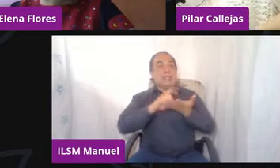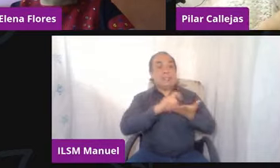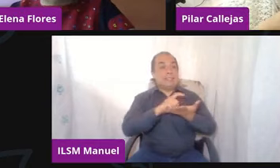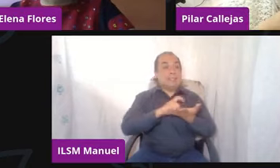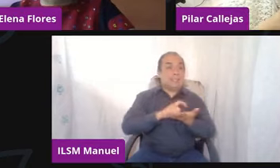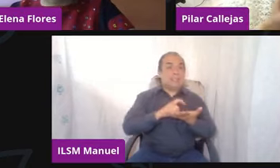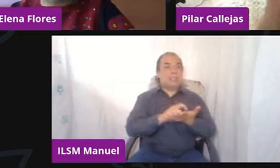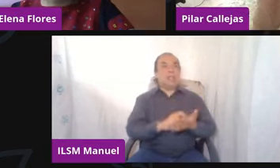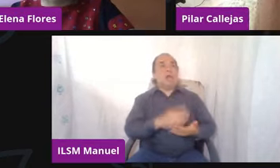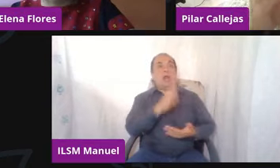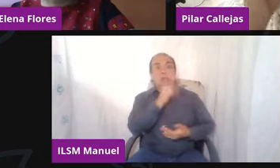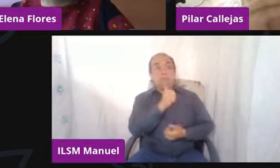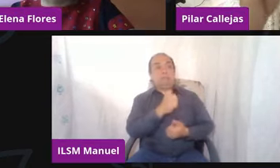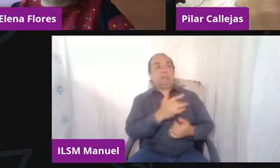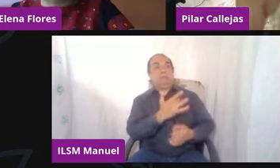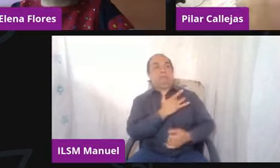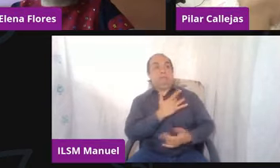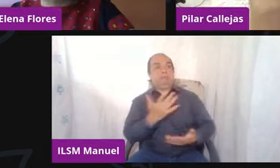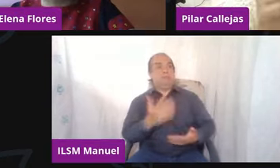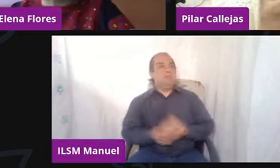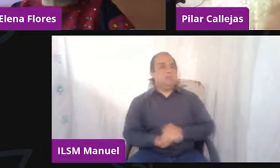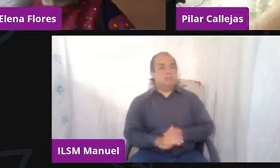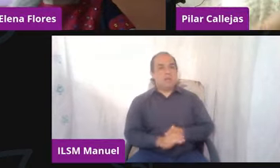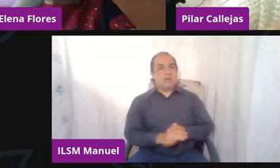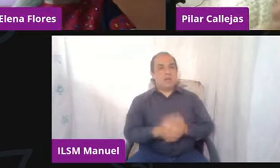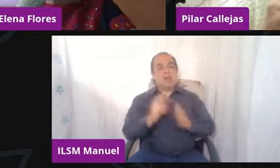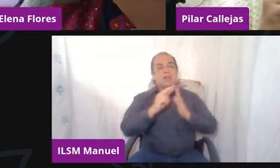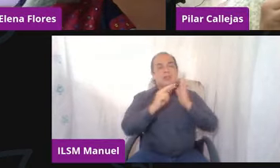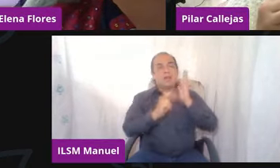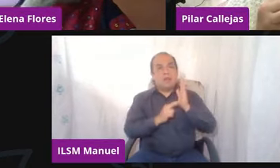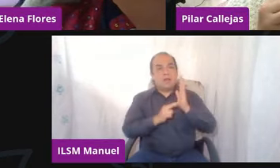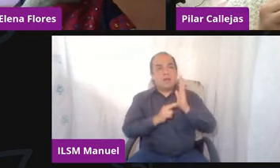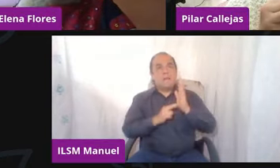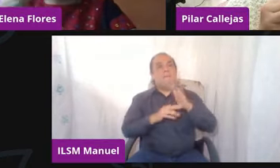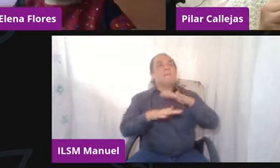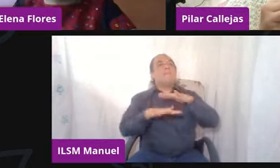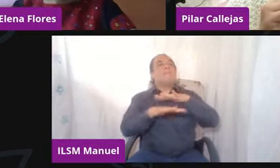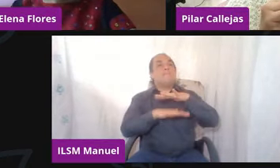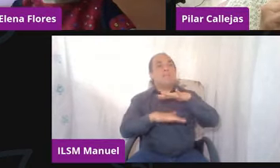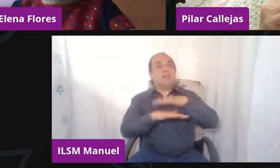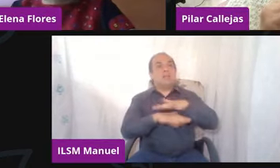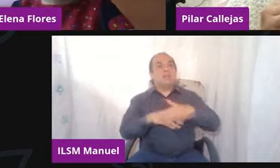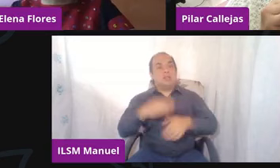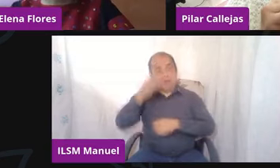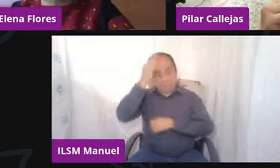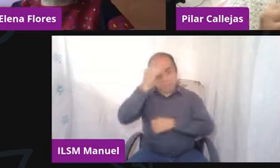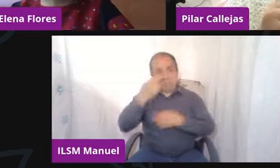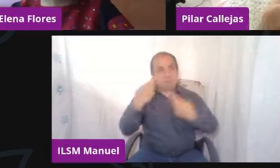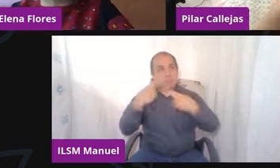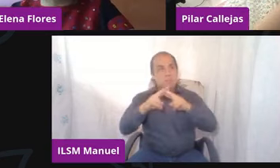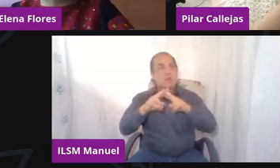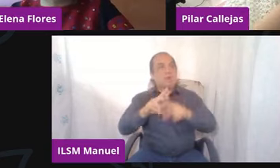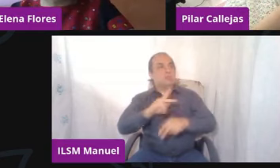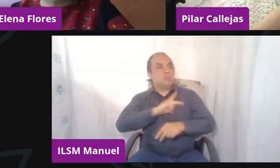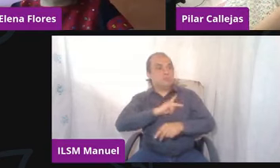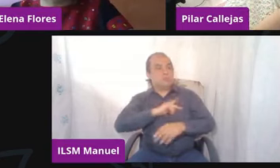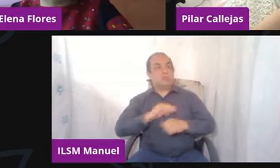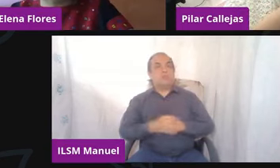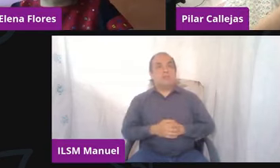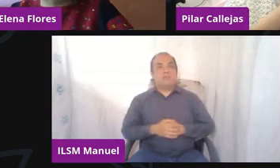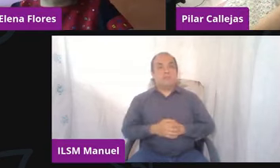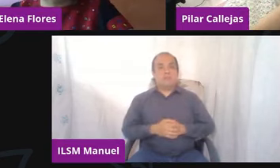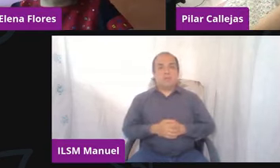me puedes tocar. La regla, una de las otras reglas básicas que aprendí de mis maestros es que mientras la figura